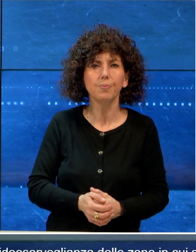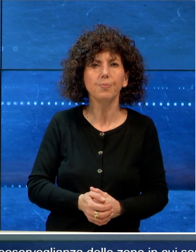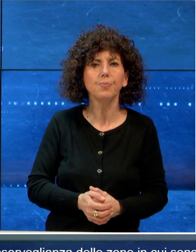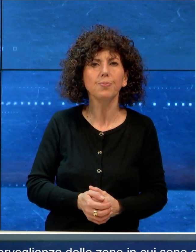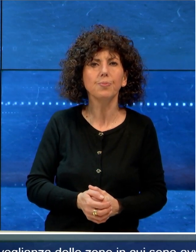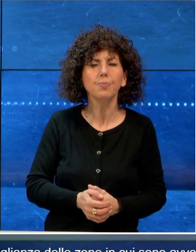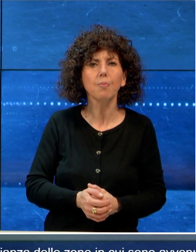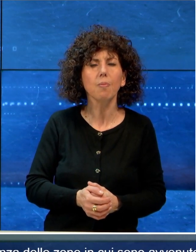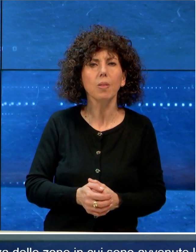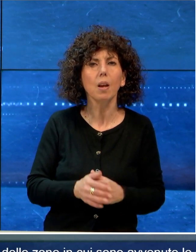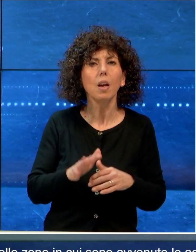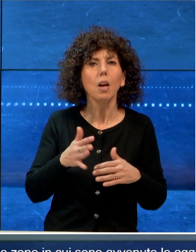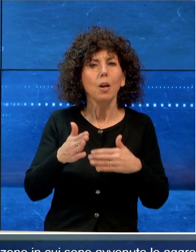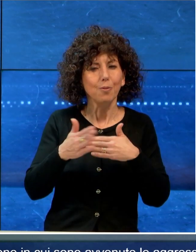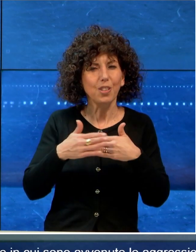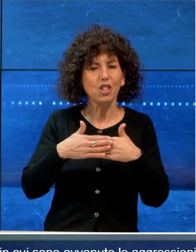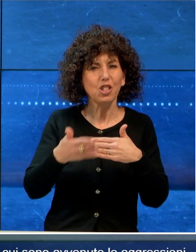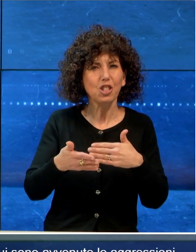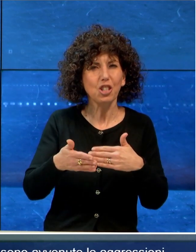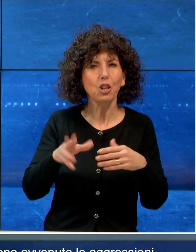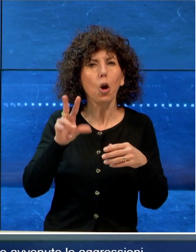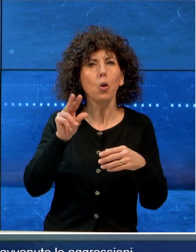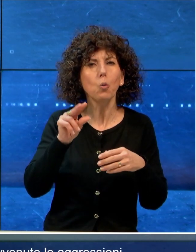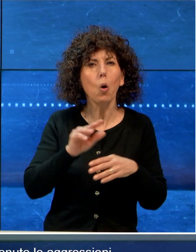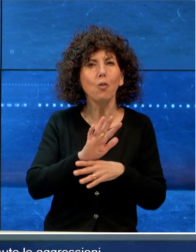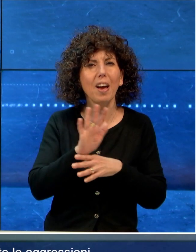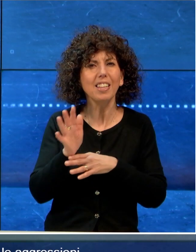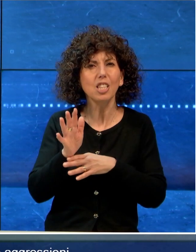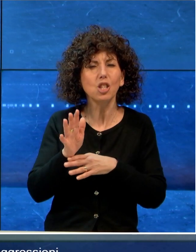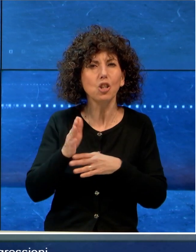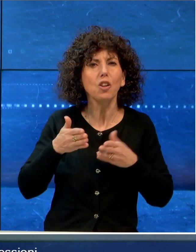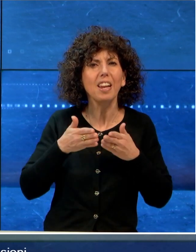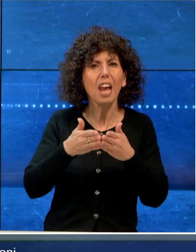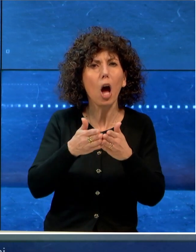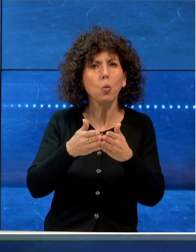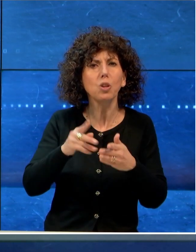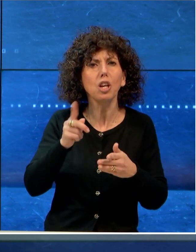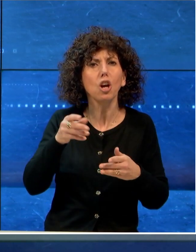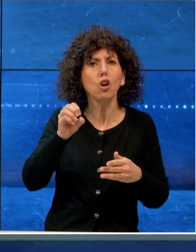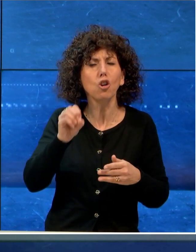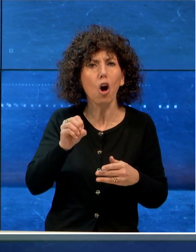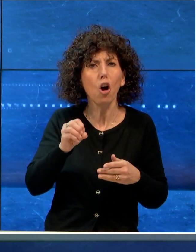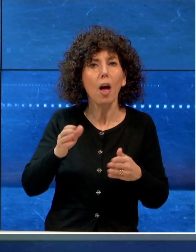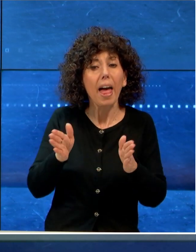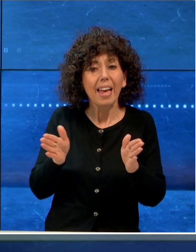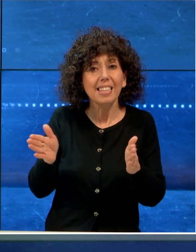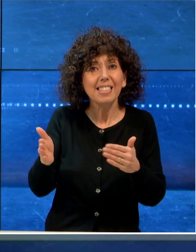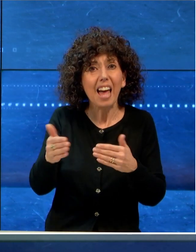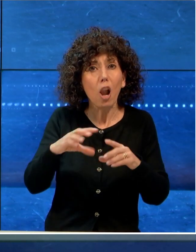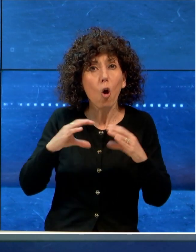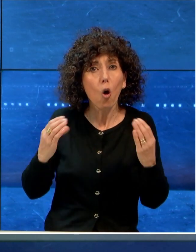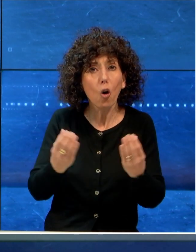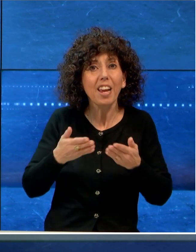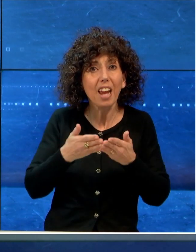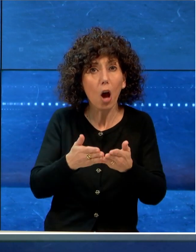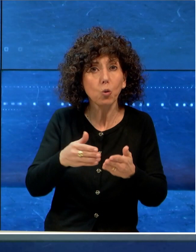avvicina sempre più la nuova edizione di Nautico, il Salone Nautico del Salento che si svolgerà